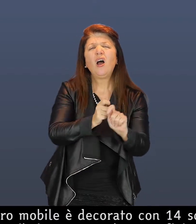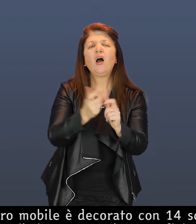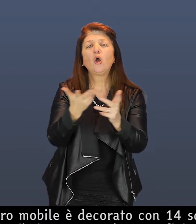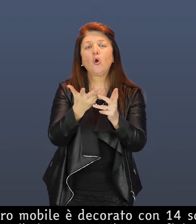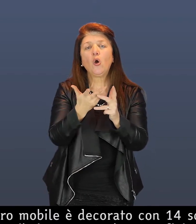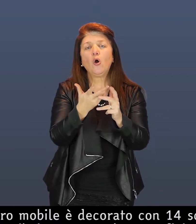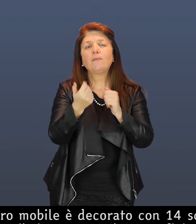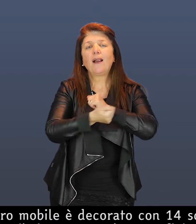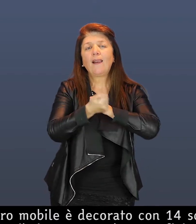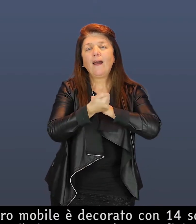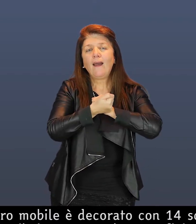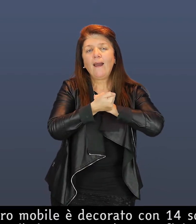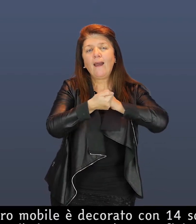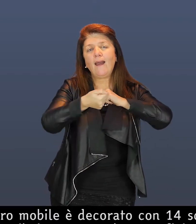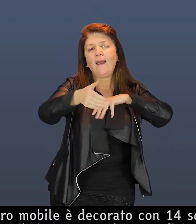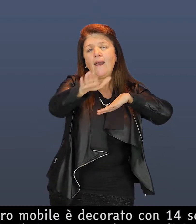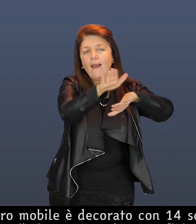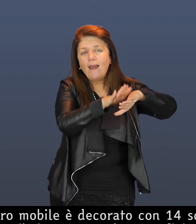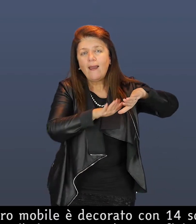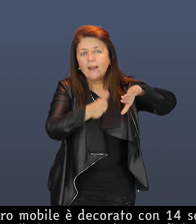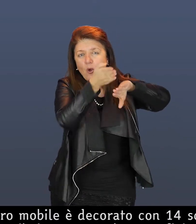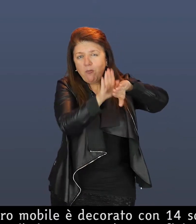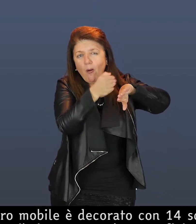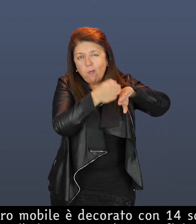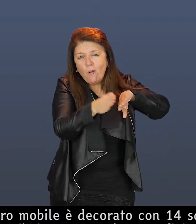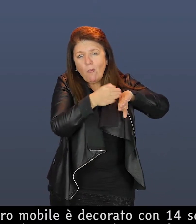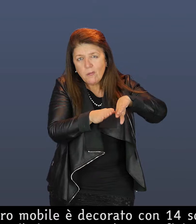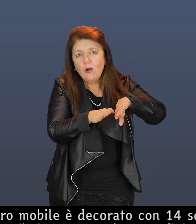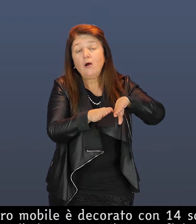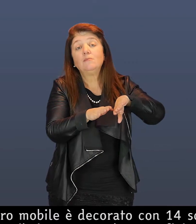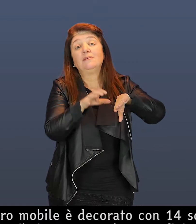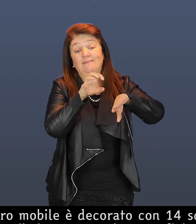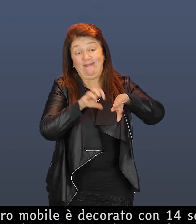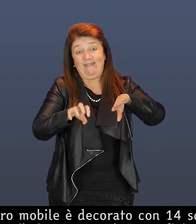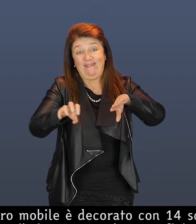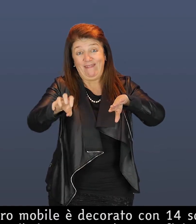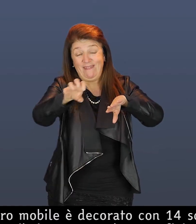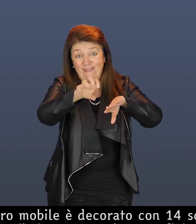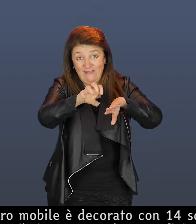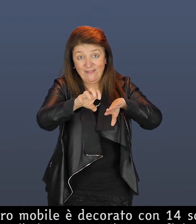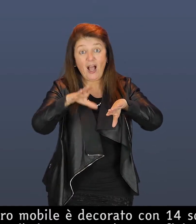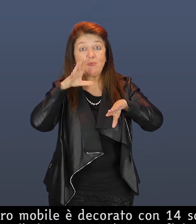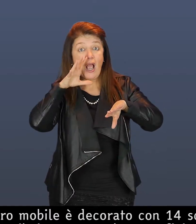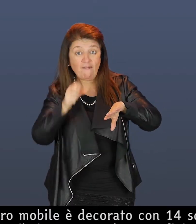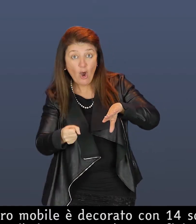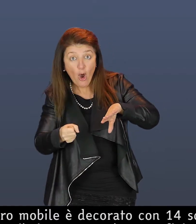rivestimento di palissandro ed ebano I soggetti chiari risaltano sullo sfondo oscuro